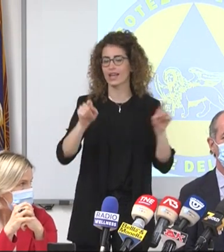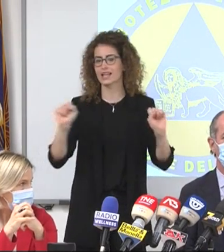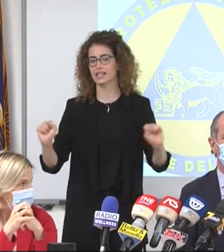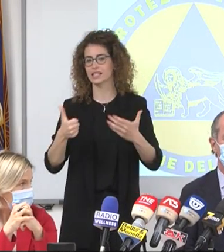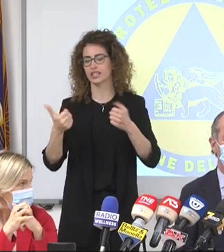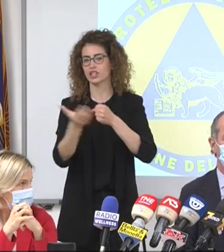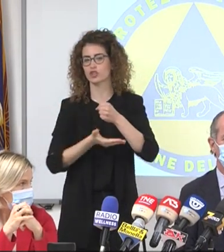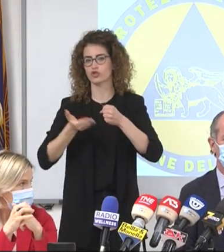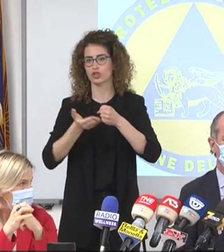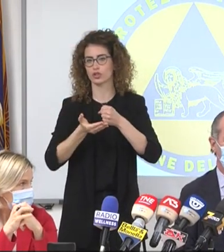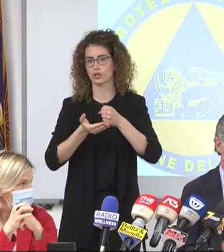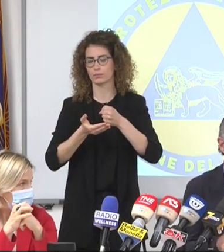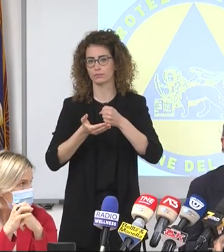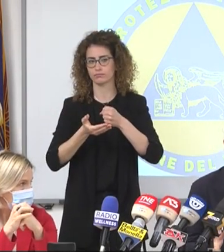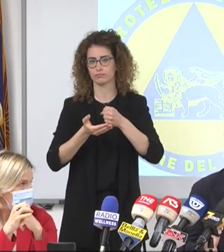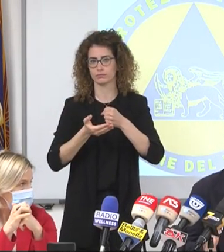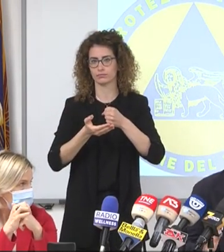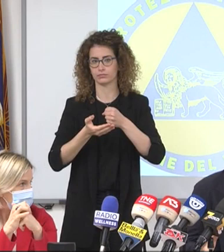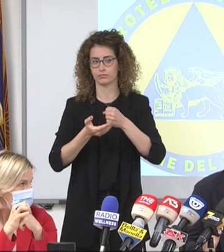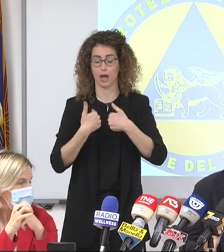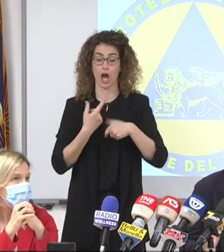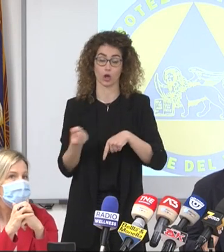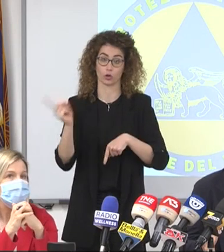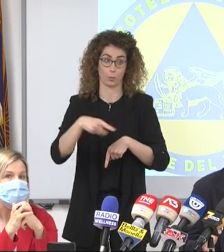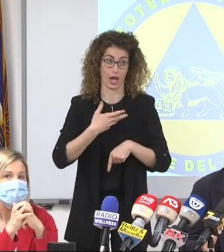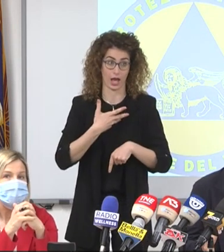ma li trovate domani,